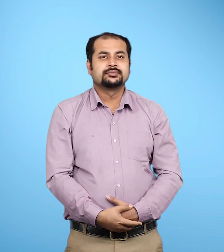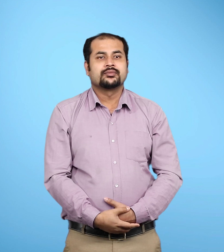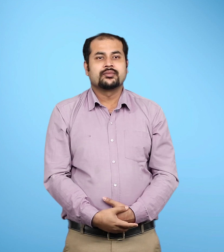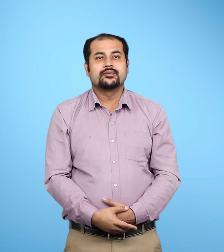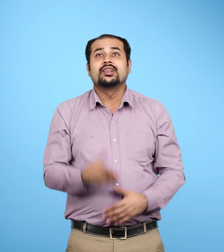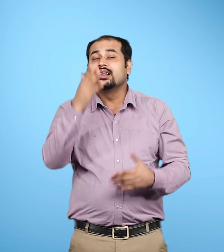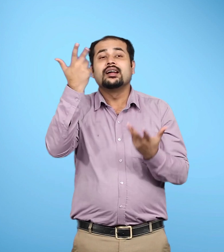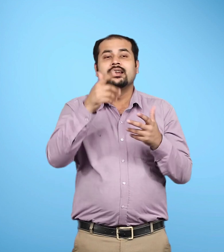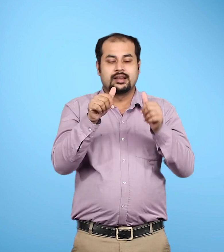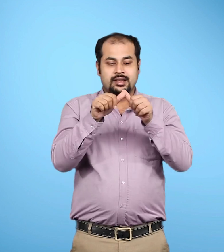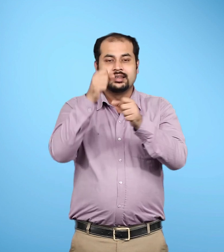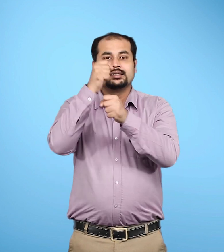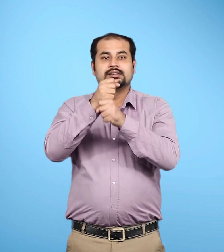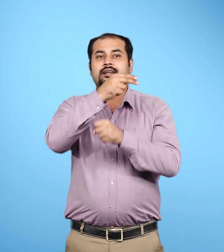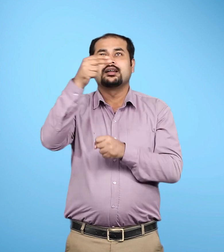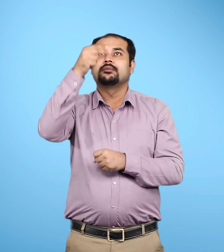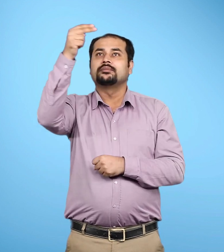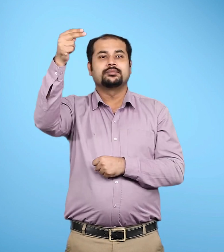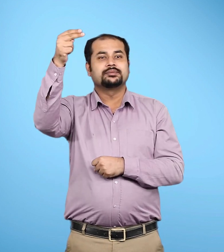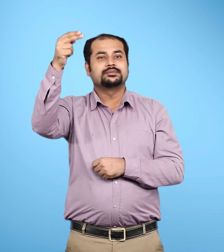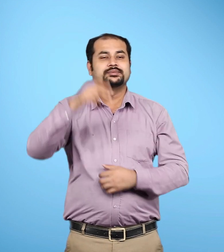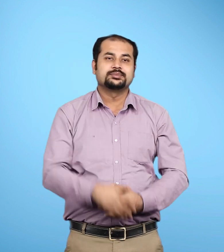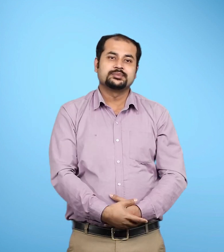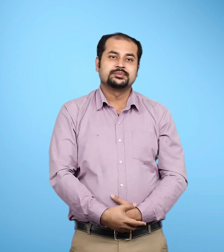इस प्रकार इसका नाम आकाश गंगा पड़ा था